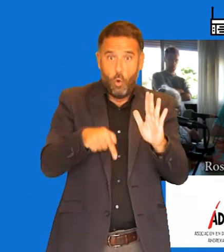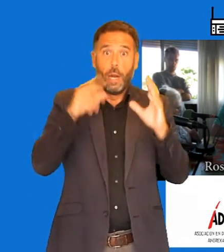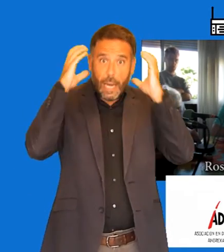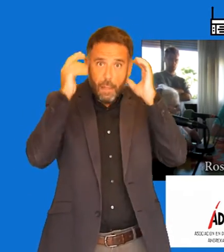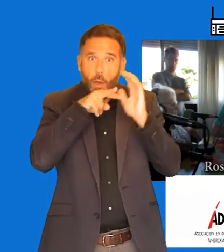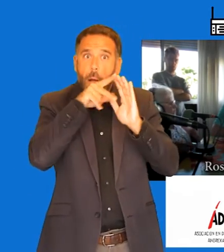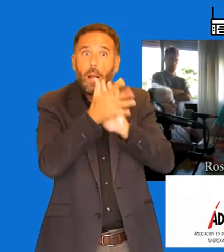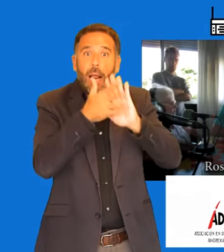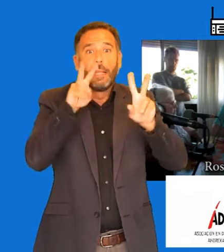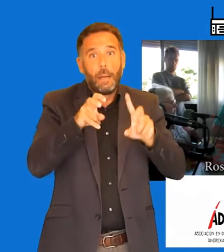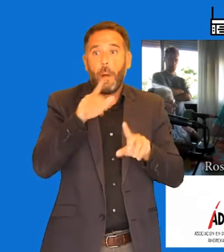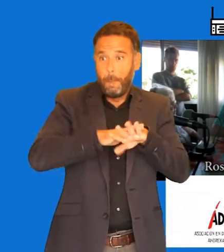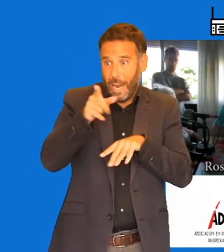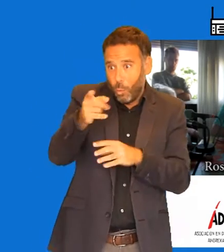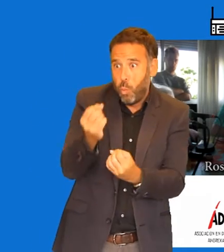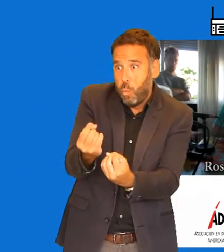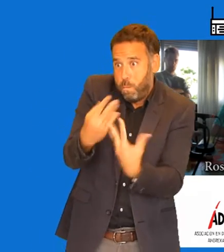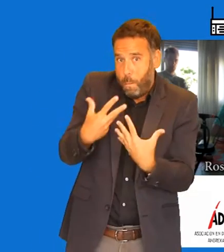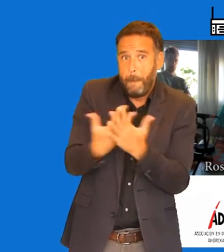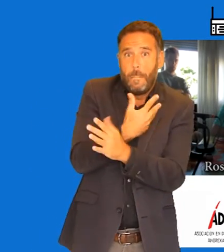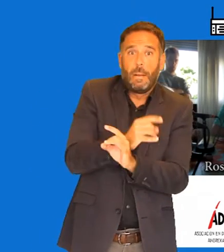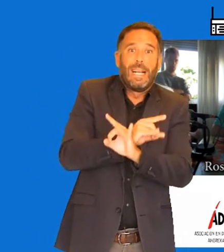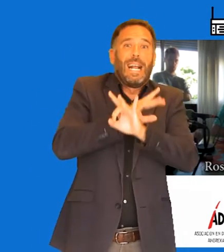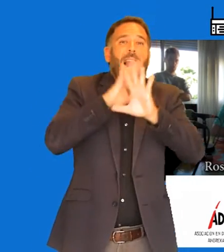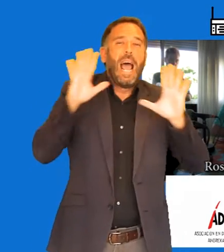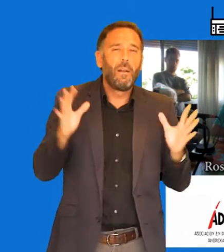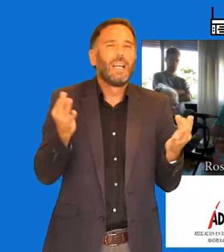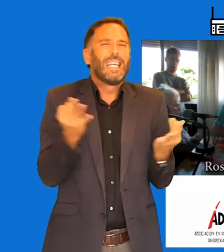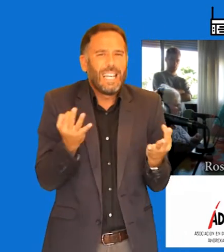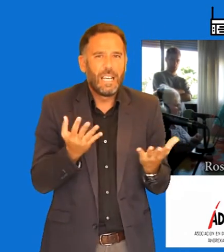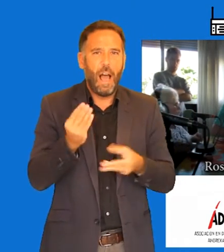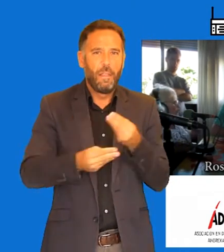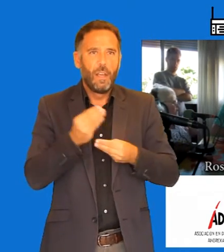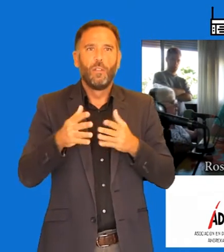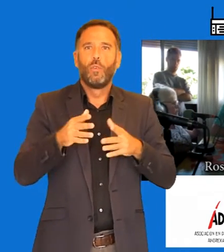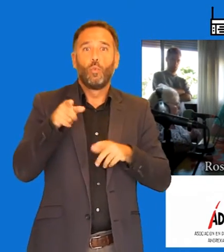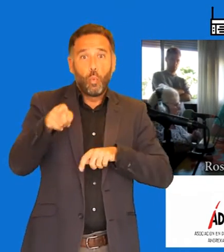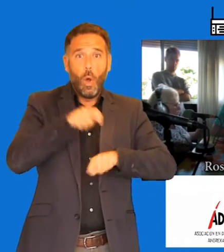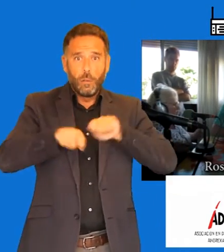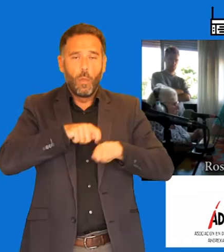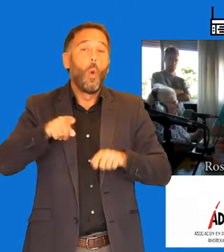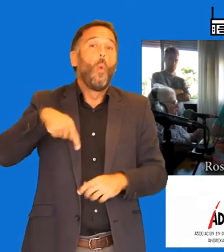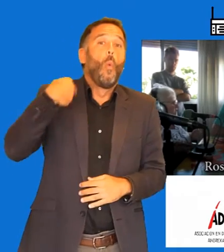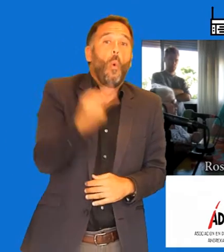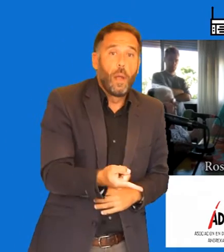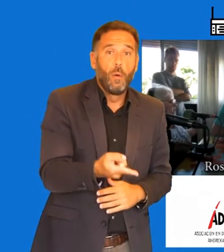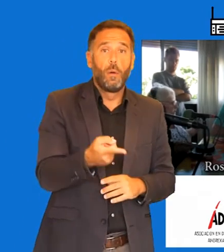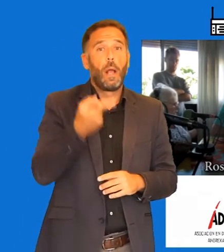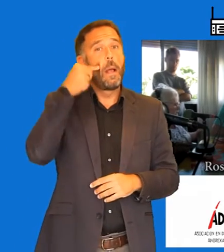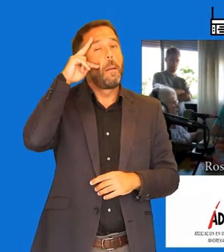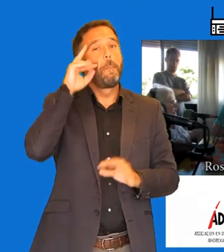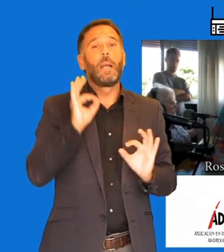tú nos puedas explicar más o menos qué se está haciendo en vuestra asociación. Luego ya los especialistas ya